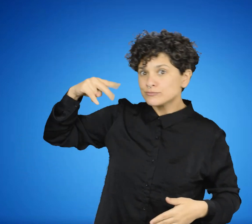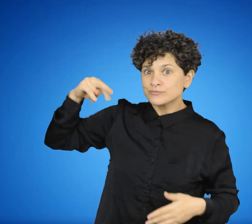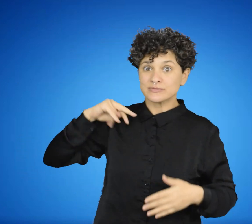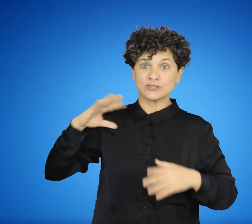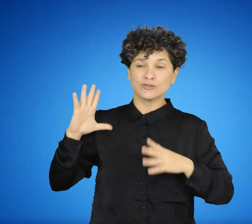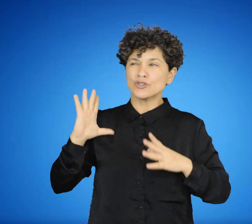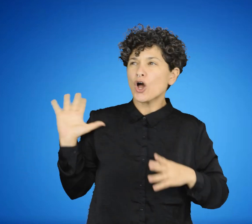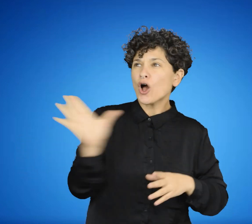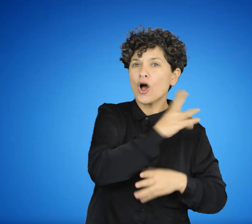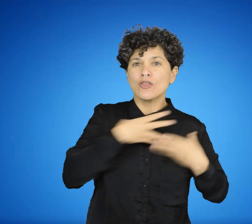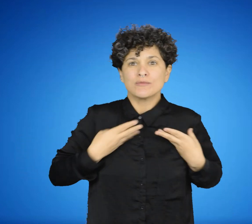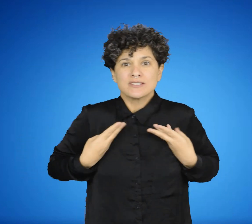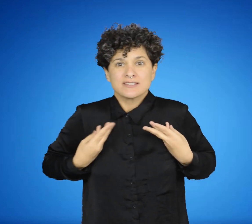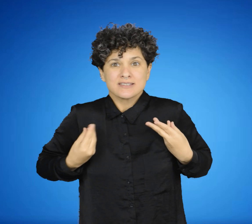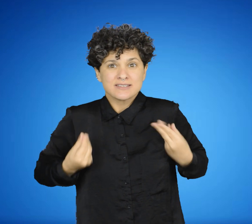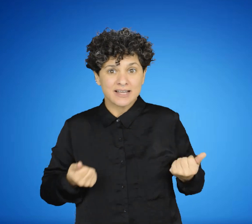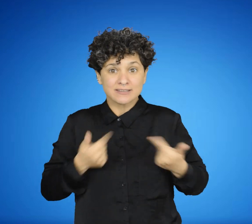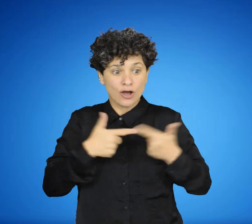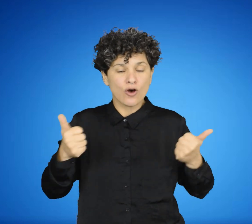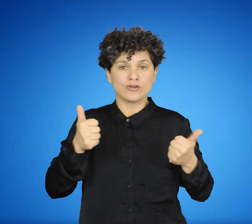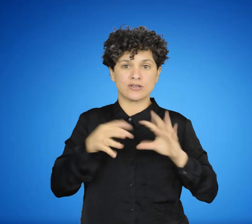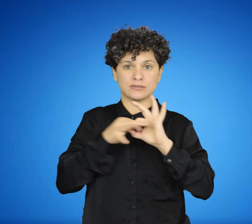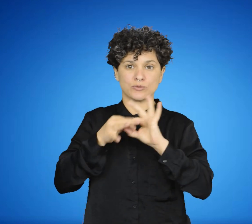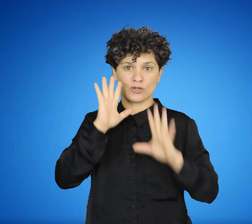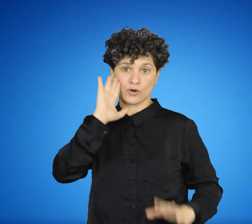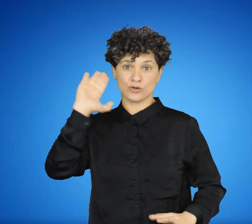y apreciando con los ojos la sensación que causan sobre sus dedos.